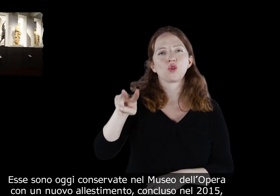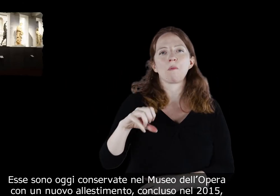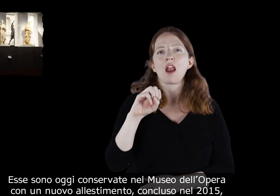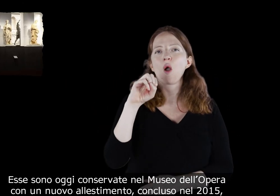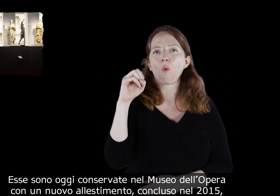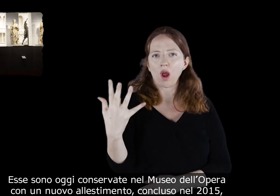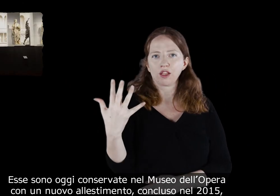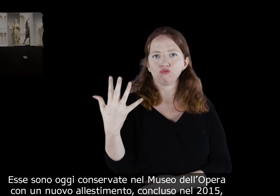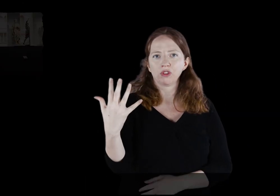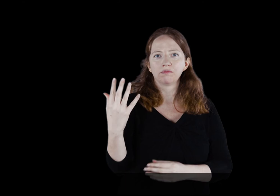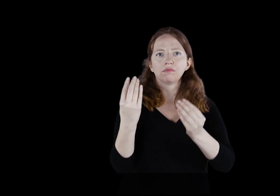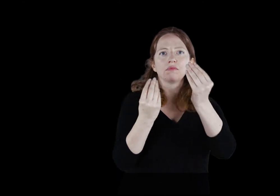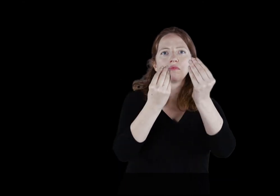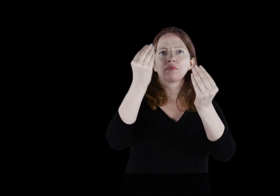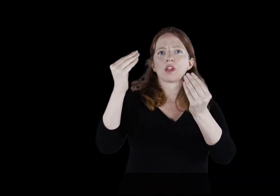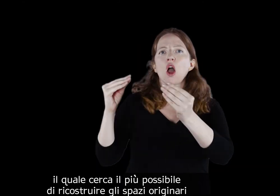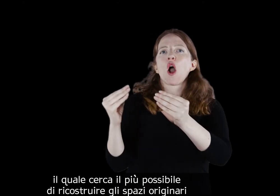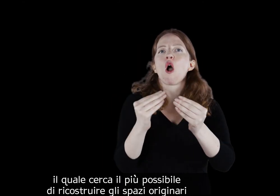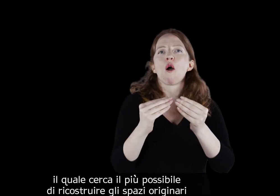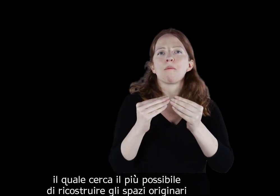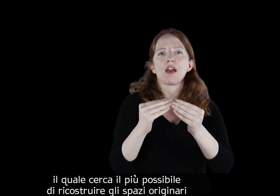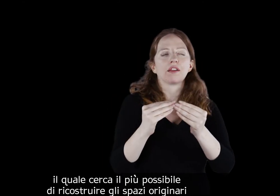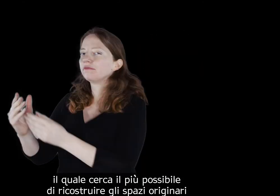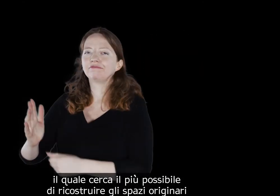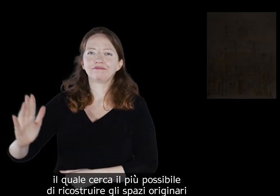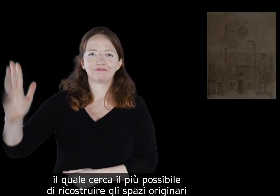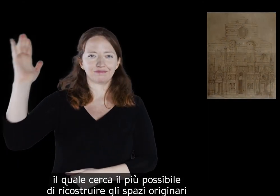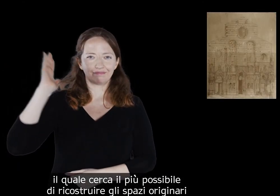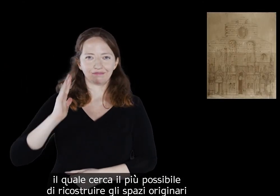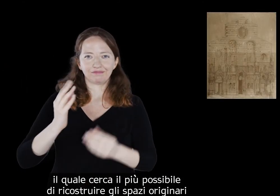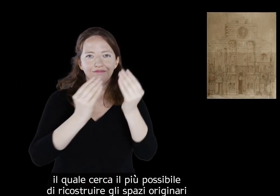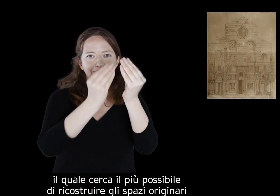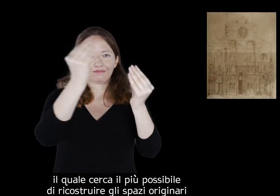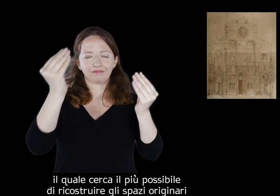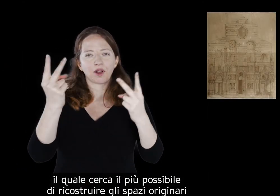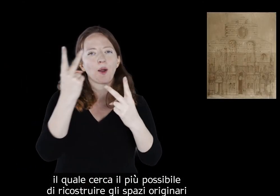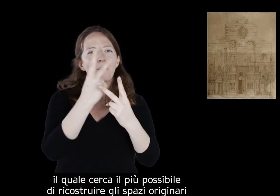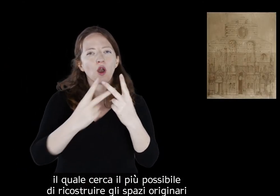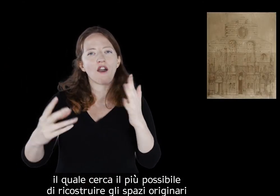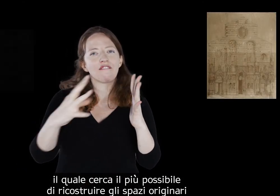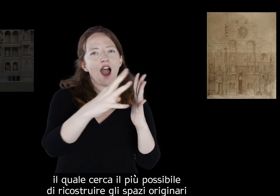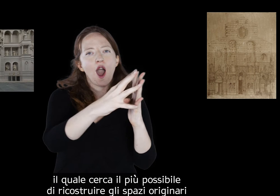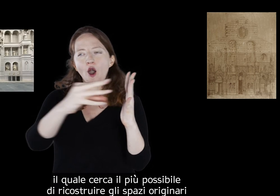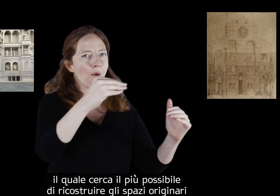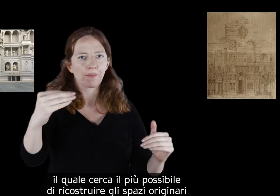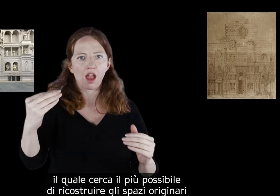2015, il quale cerca il più possibile di ricostruire gli spazi originari